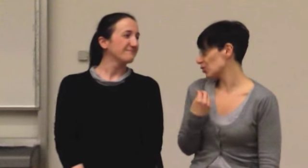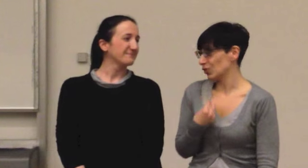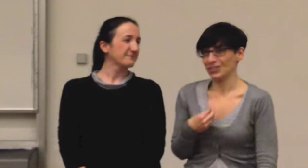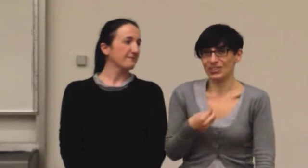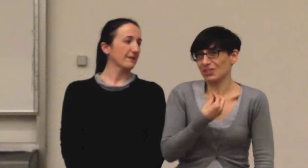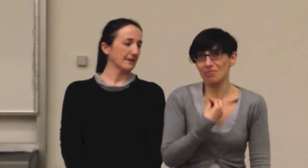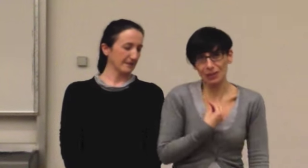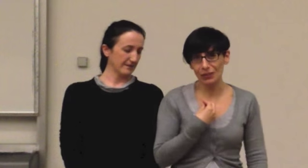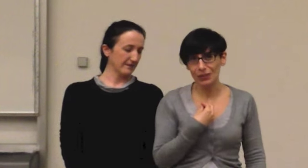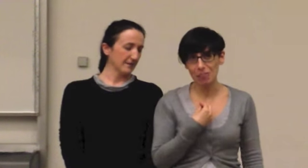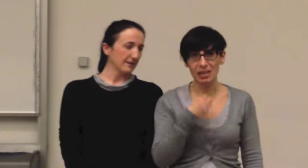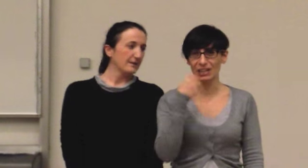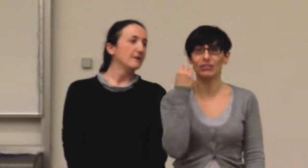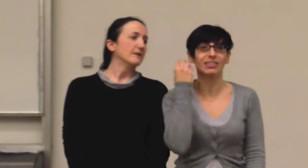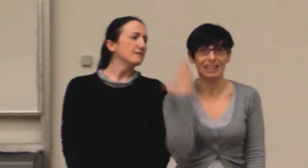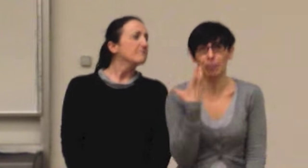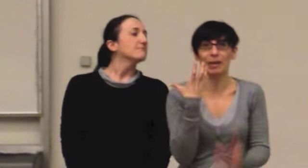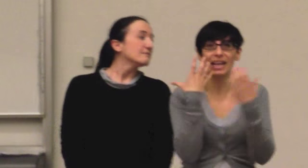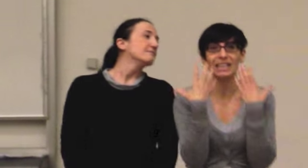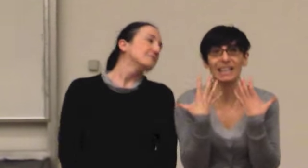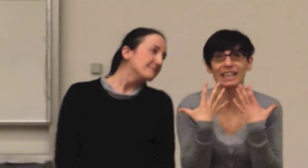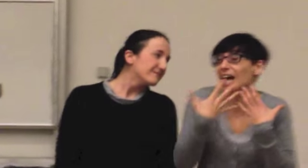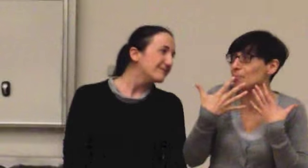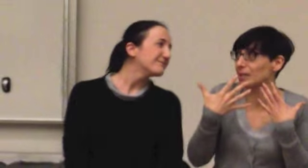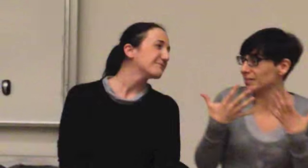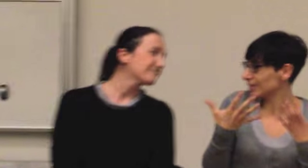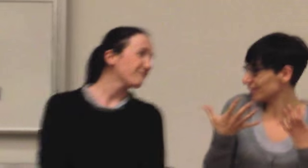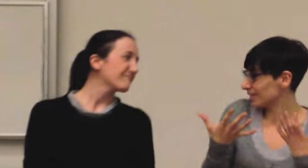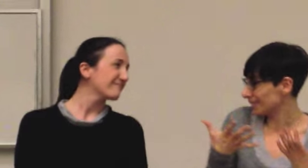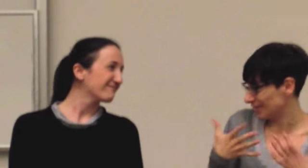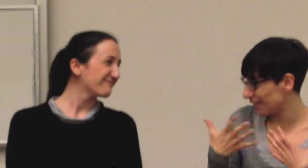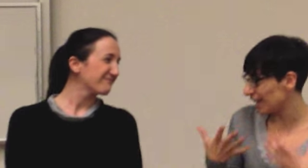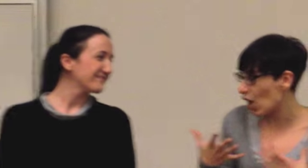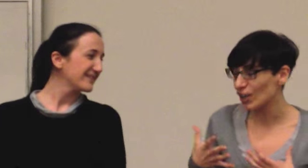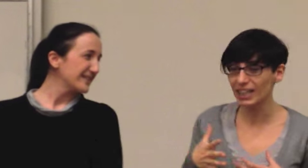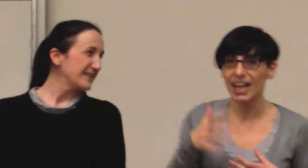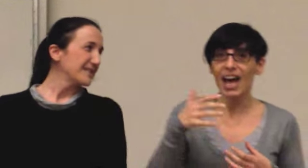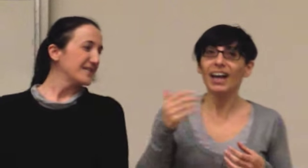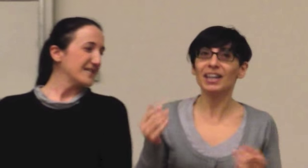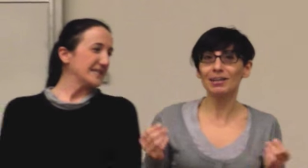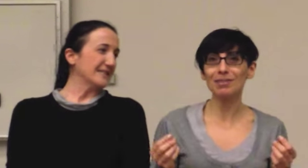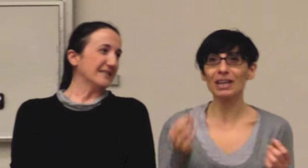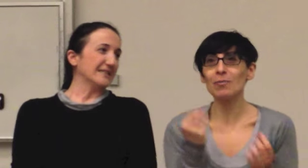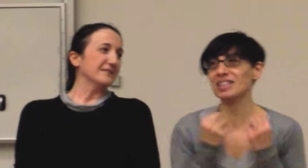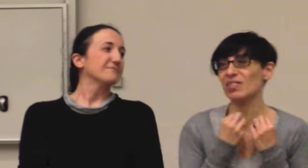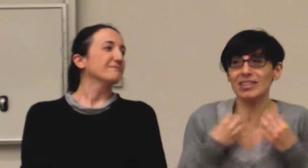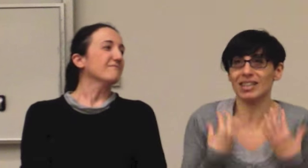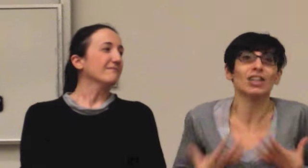giorno c'è un po' di colore in meno nei capelli, nelle lab, negli occhi. È come se svanisse la